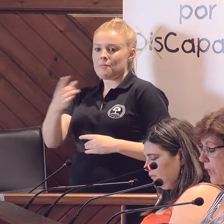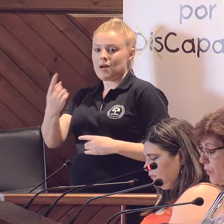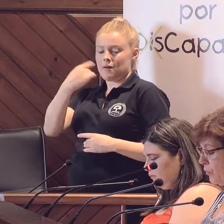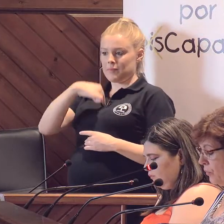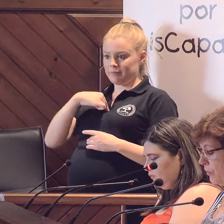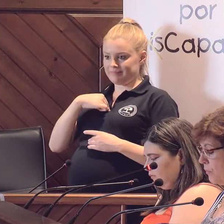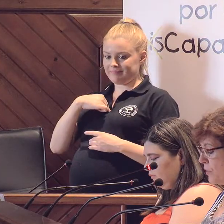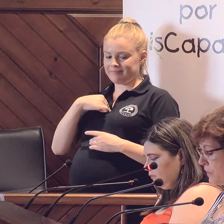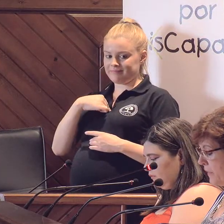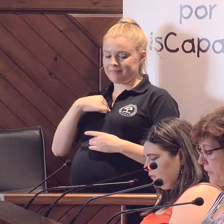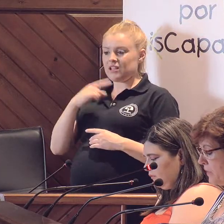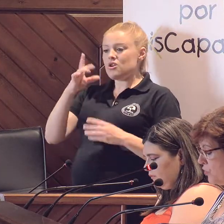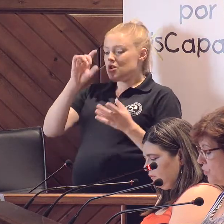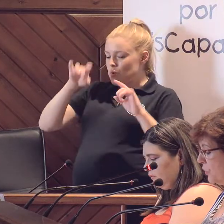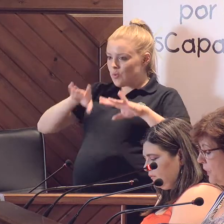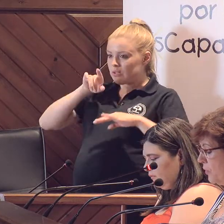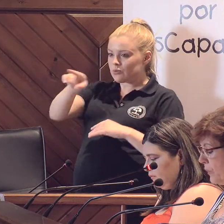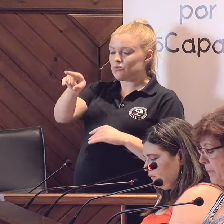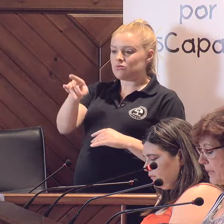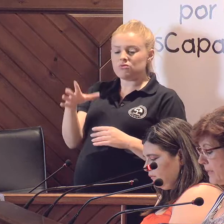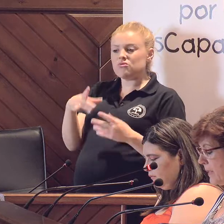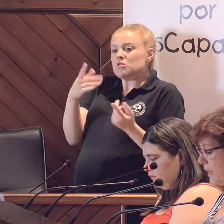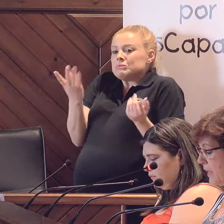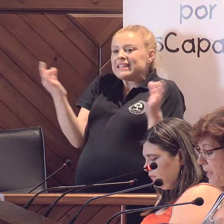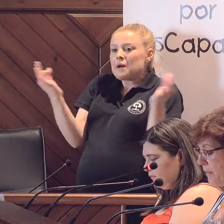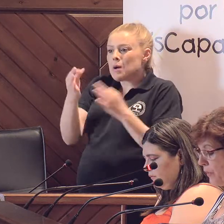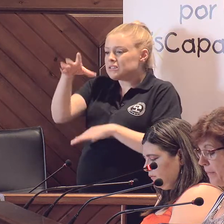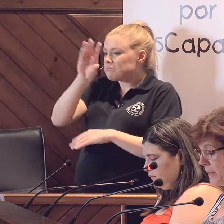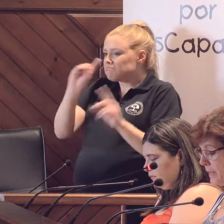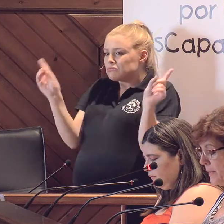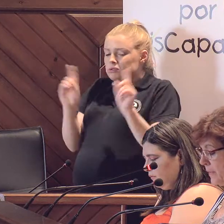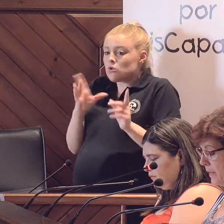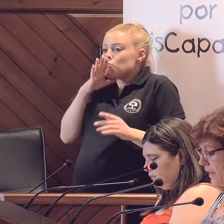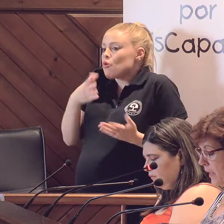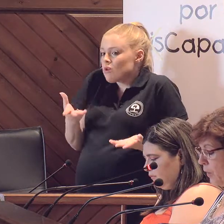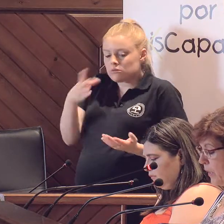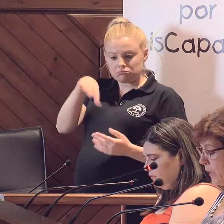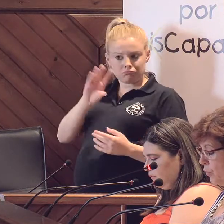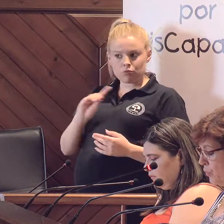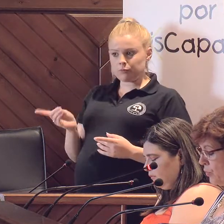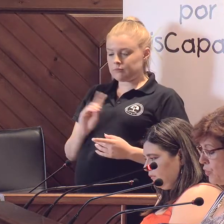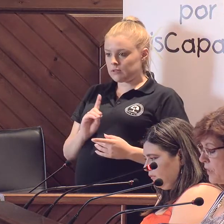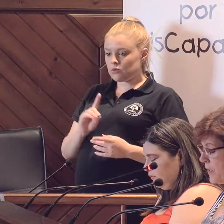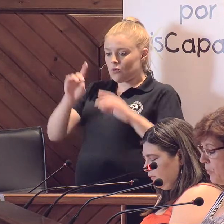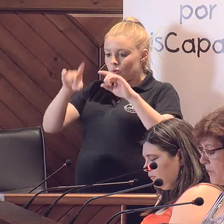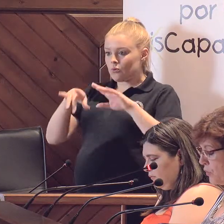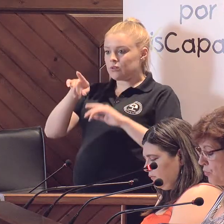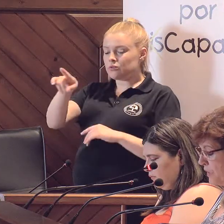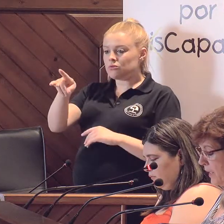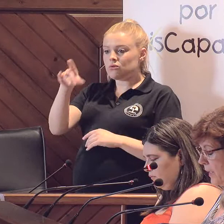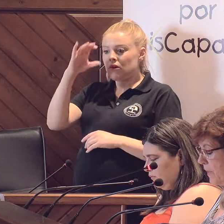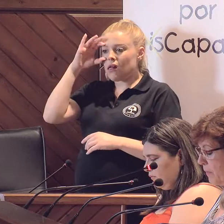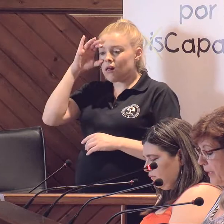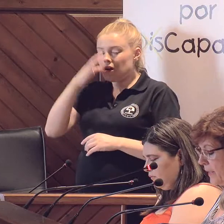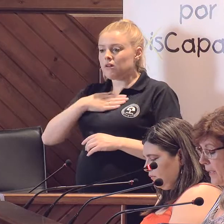Igual que tú, muchas veces yo no entiendo lo que pasa, ni por qué pasa. Igual que tú, yo deseo que me